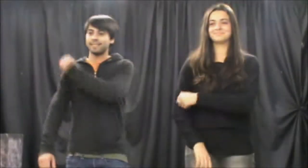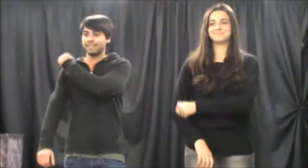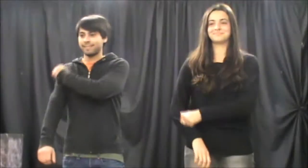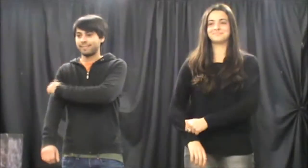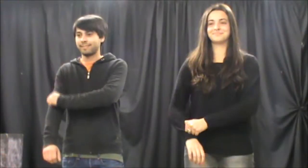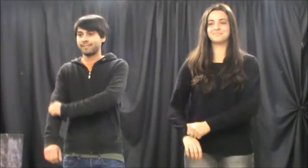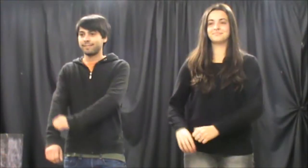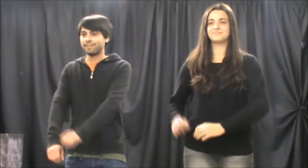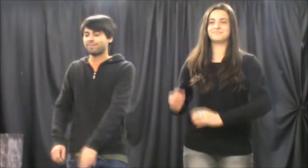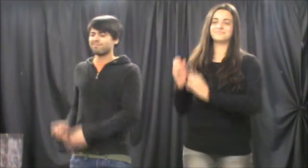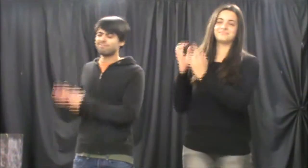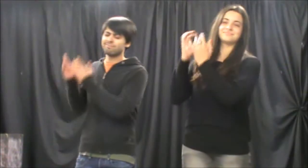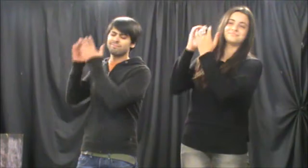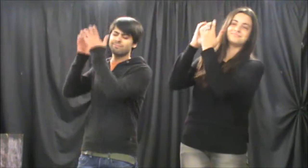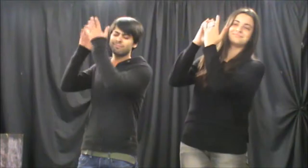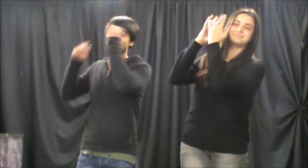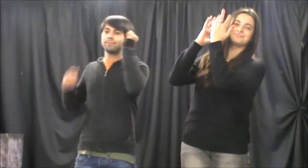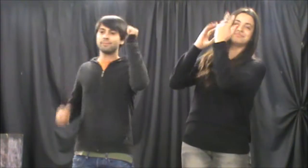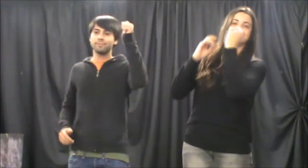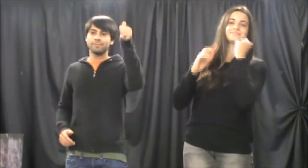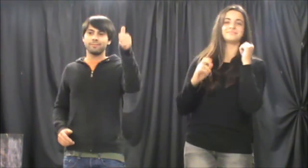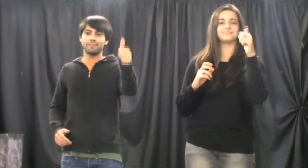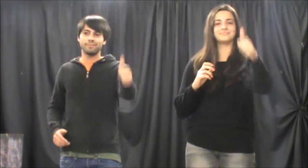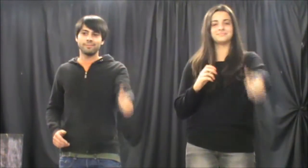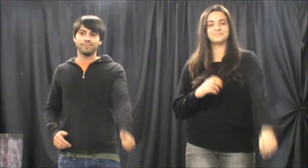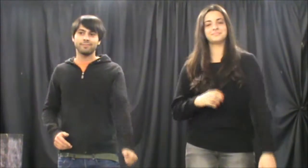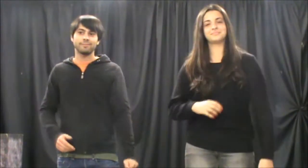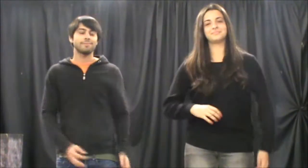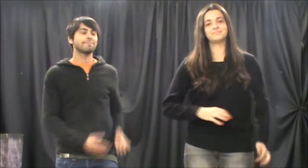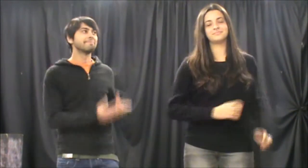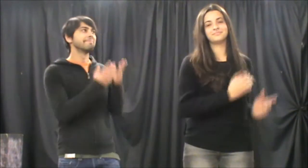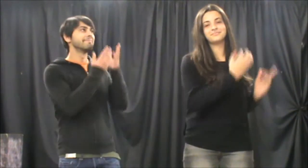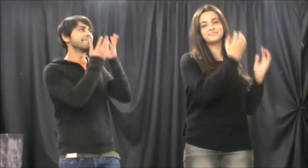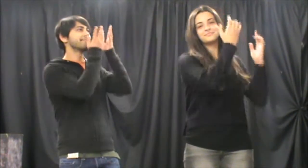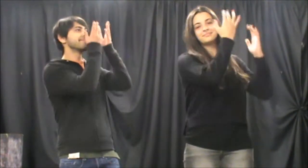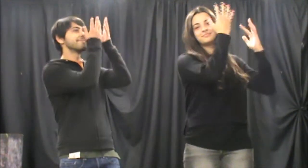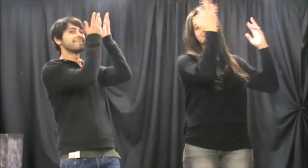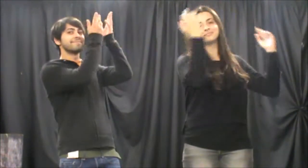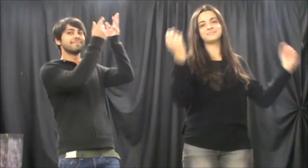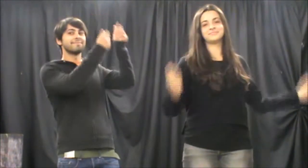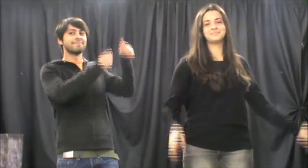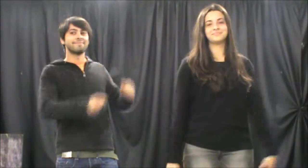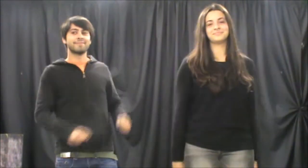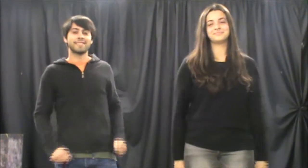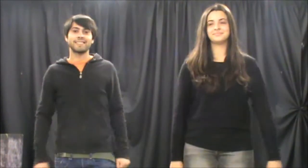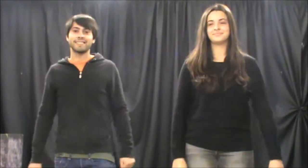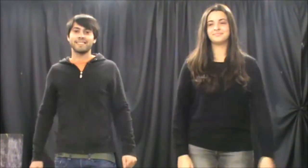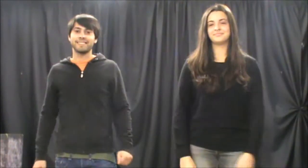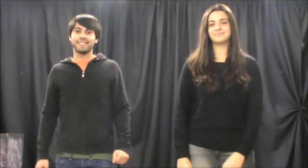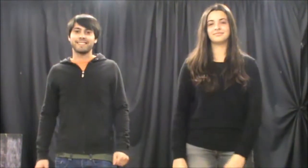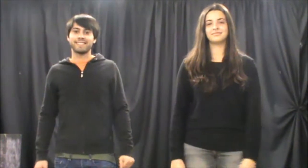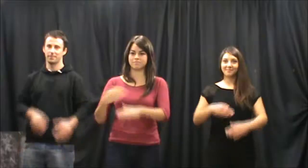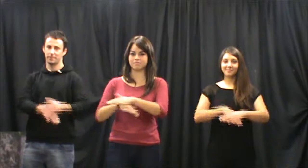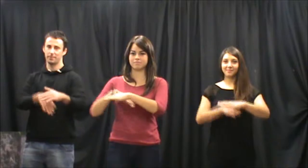respirarem el fum del poble i l'aire dels senyors, hem